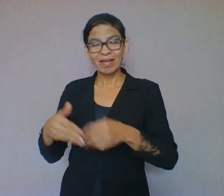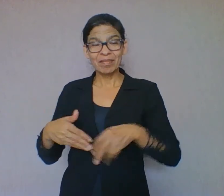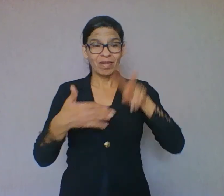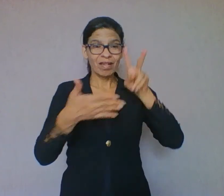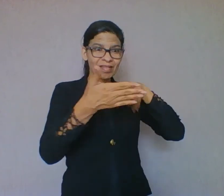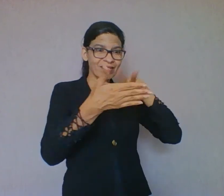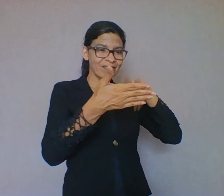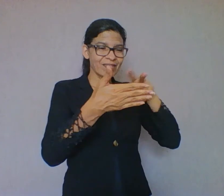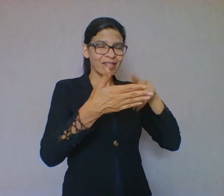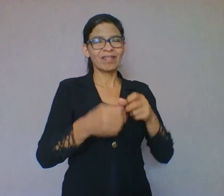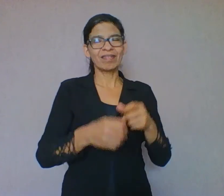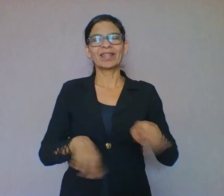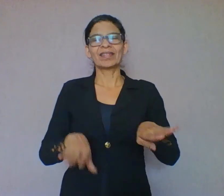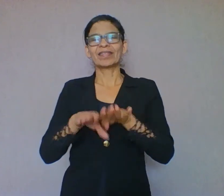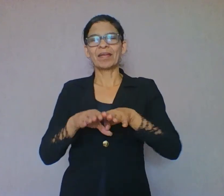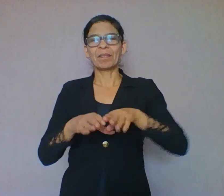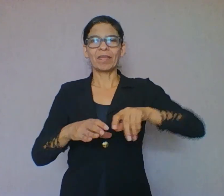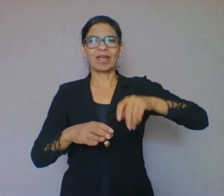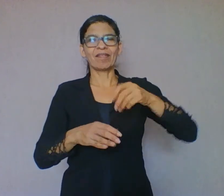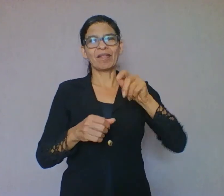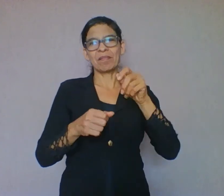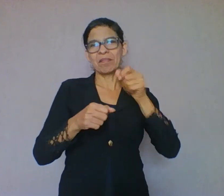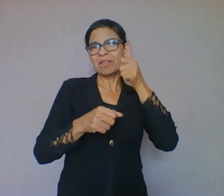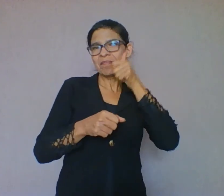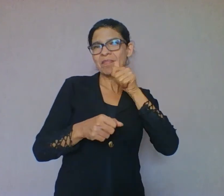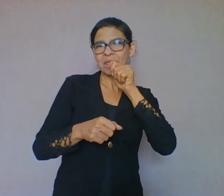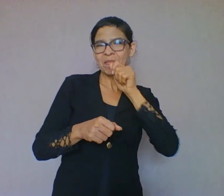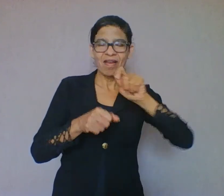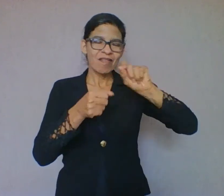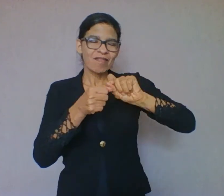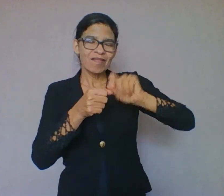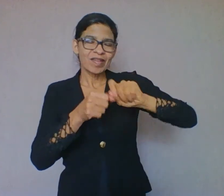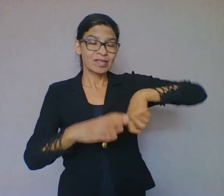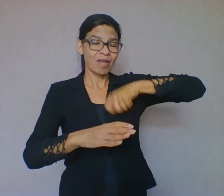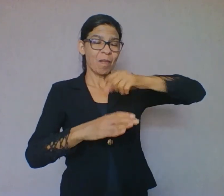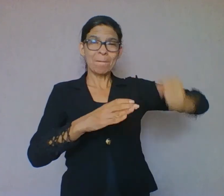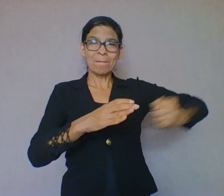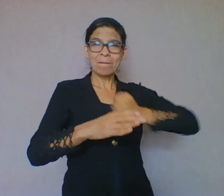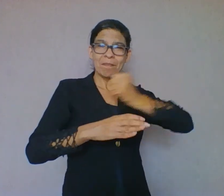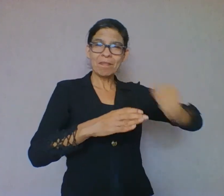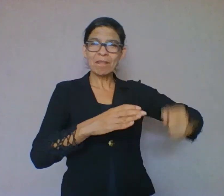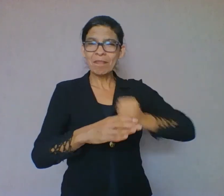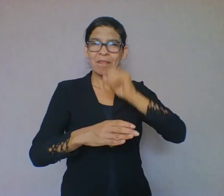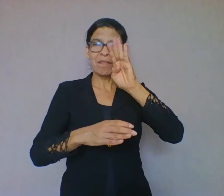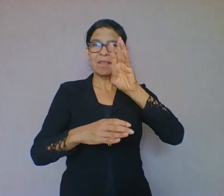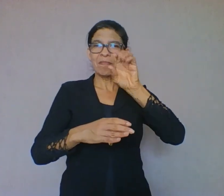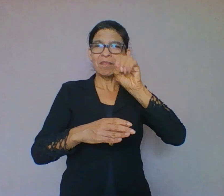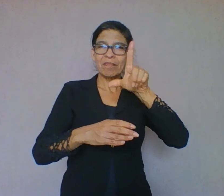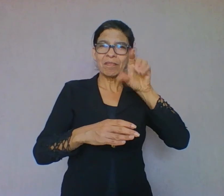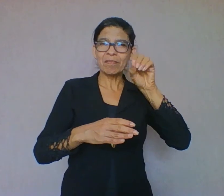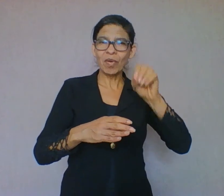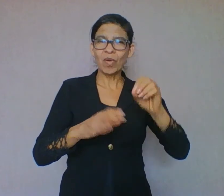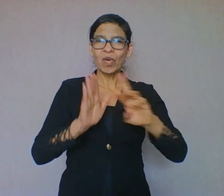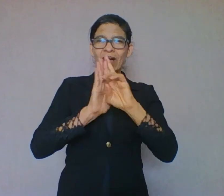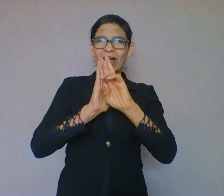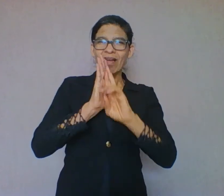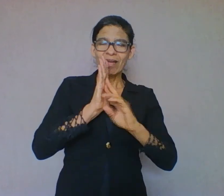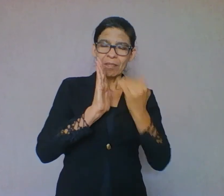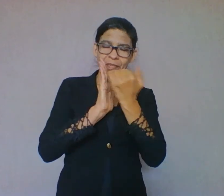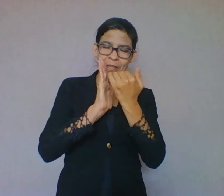bolo, peça para ele fazer a leitura da receita. Ou seja, incentive e estimule a leitura. Vejamos aqui na sala